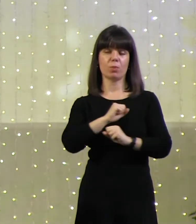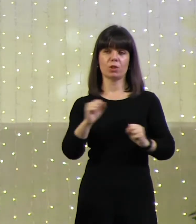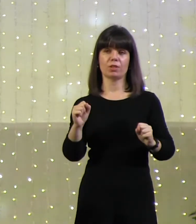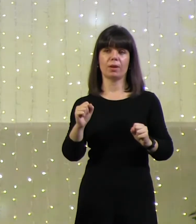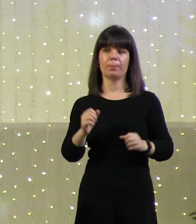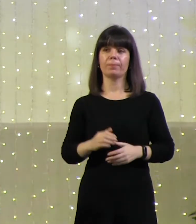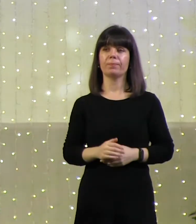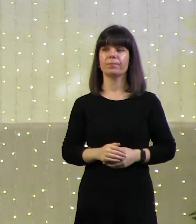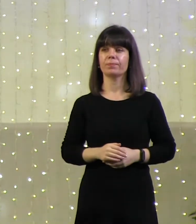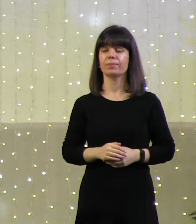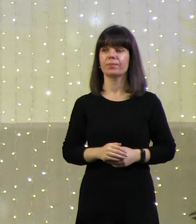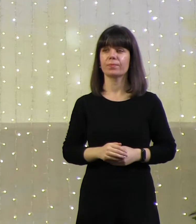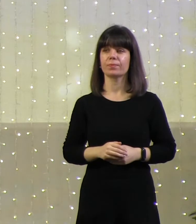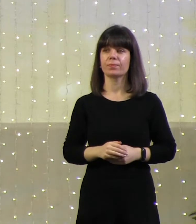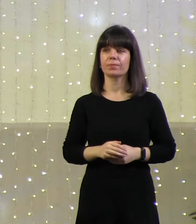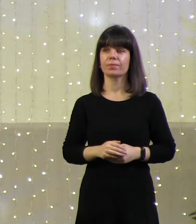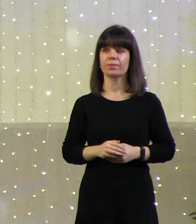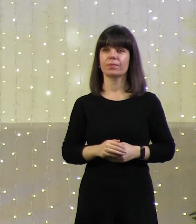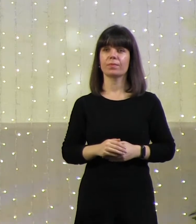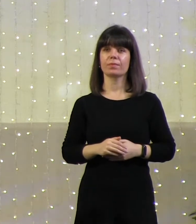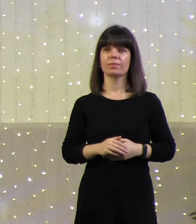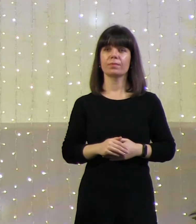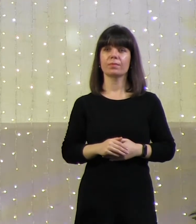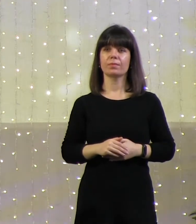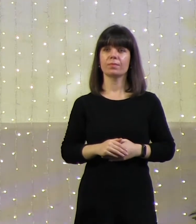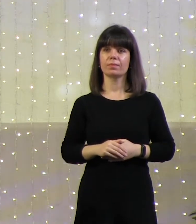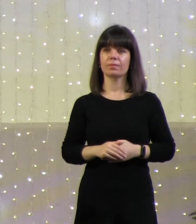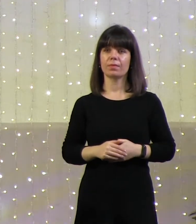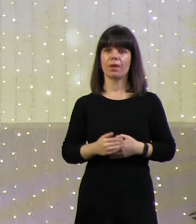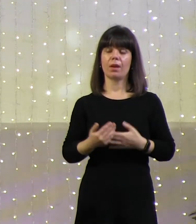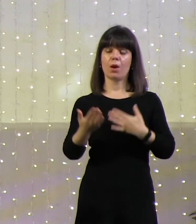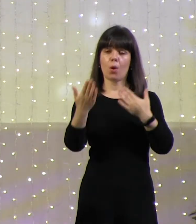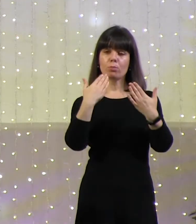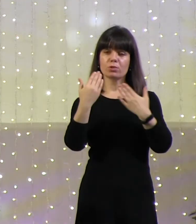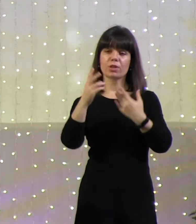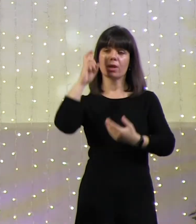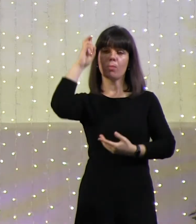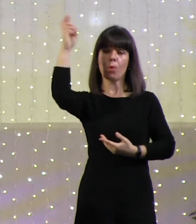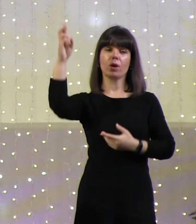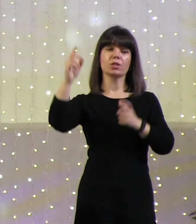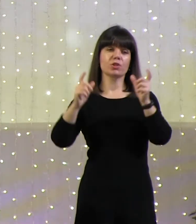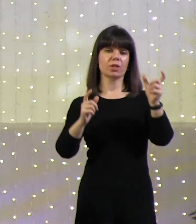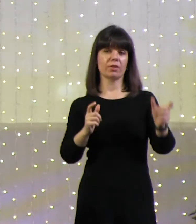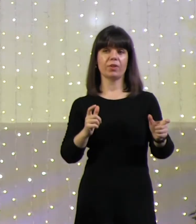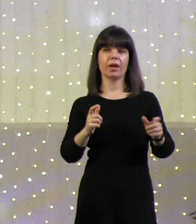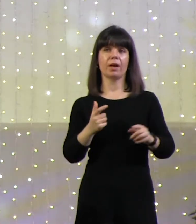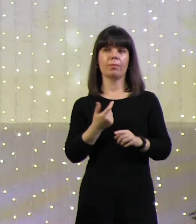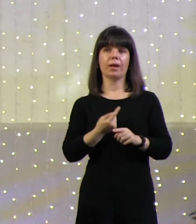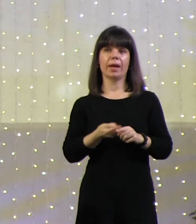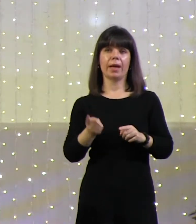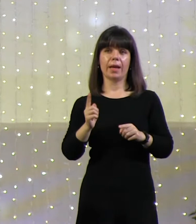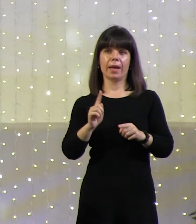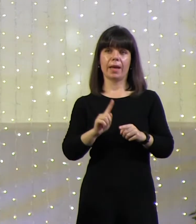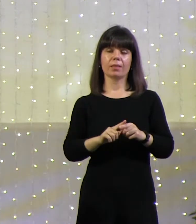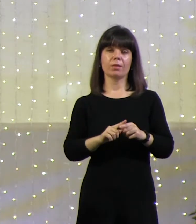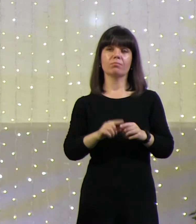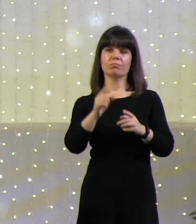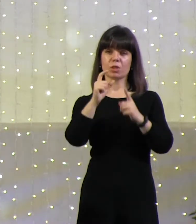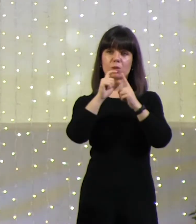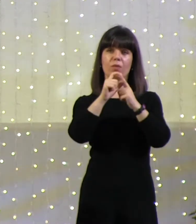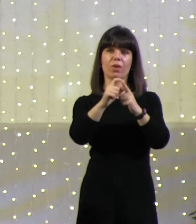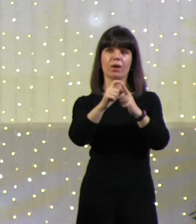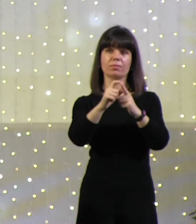Доминирующая форма общения Бога с человеком — это выражение мысли в словах.